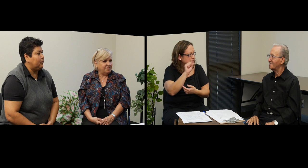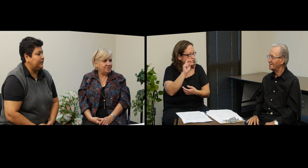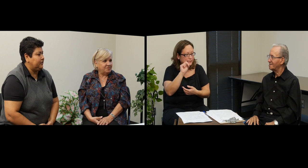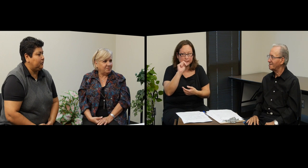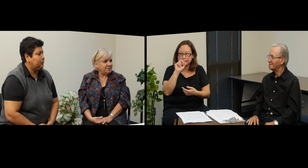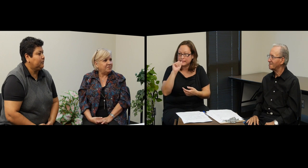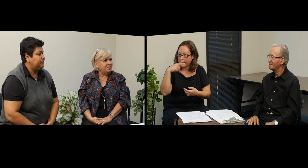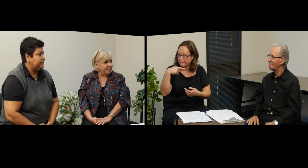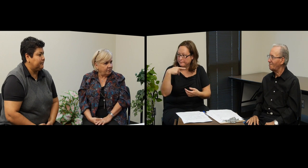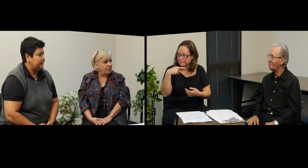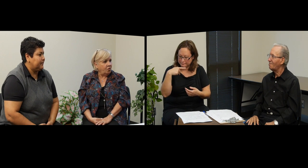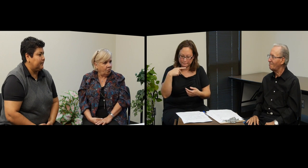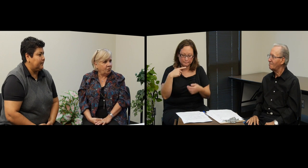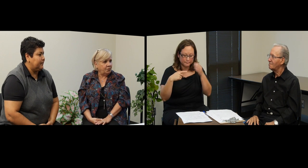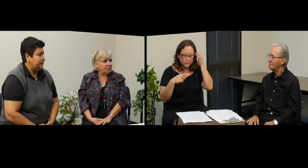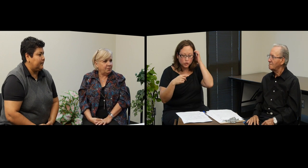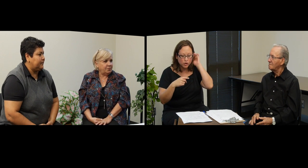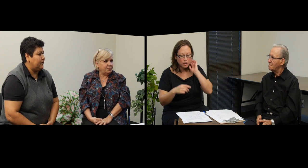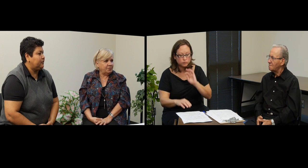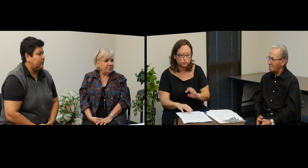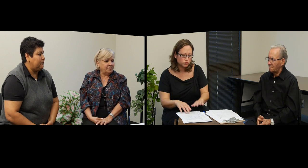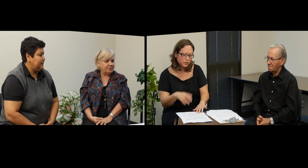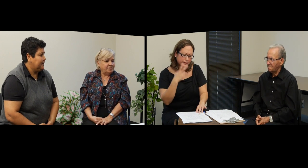solicitud de sellos de comida.